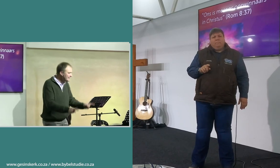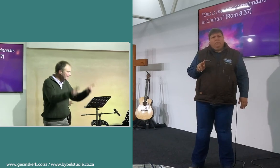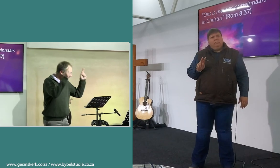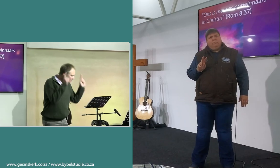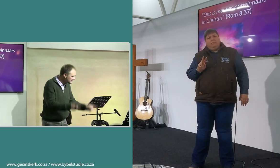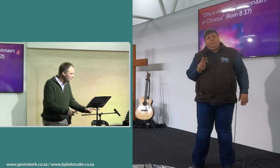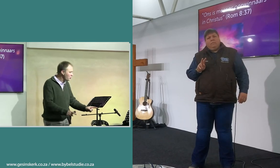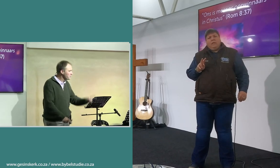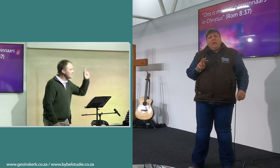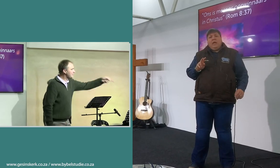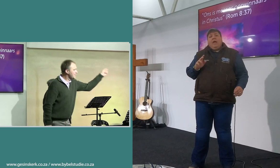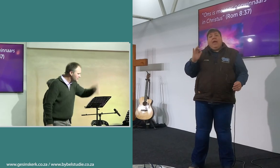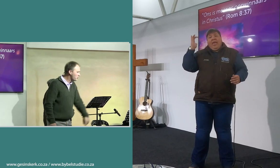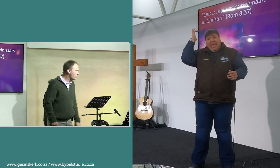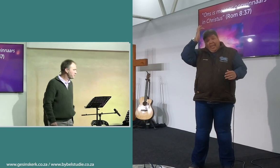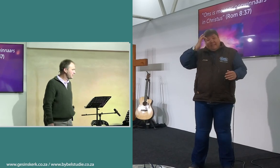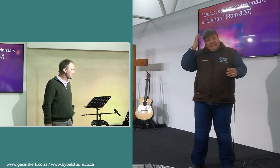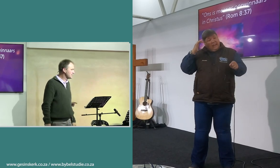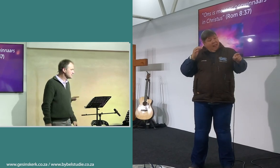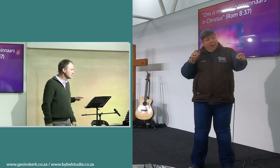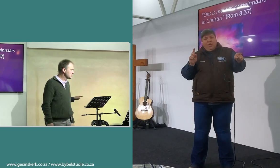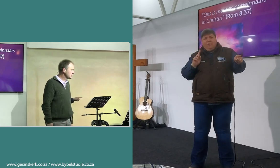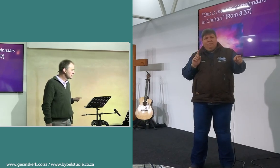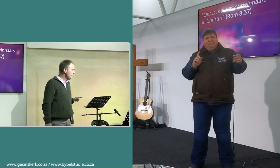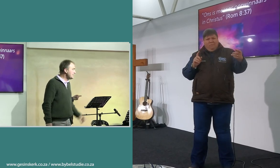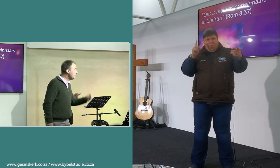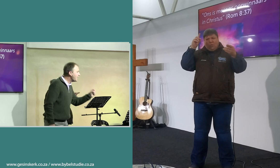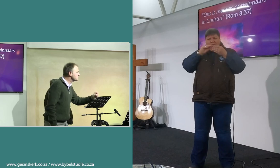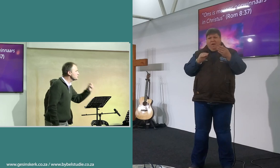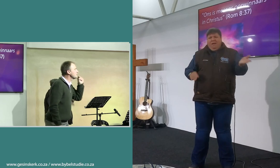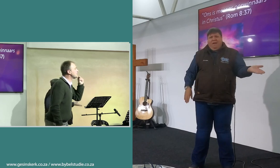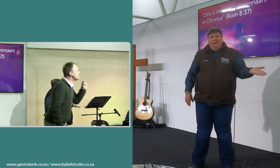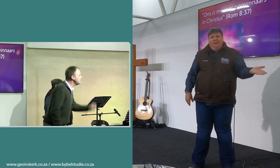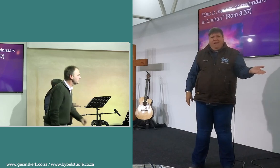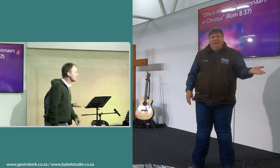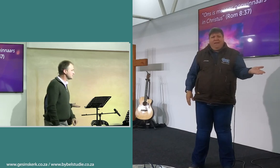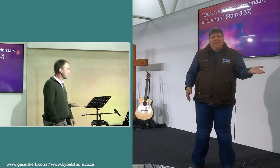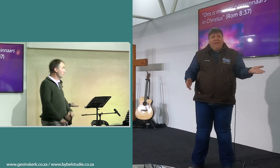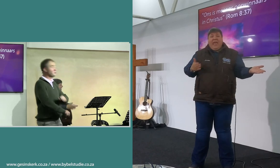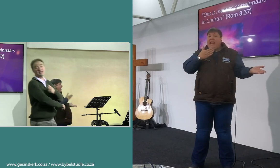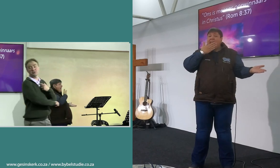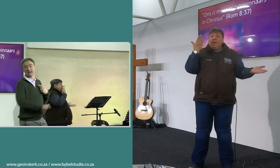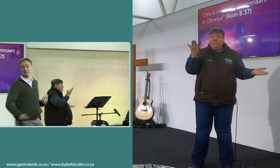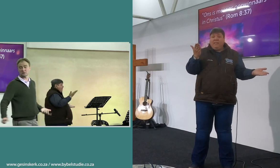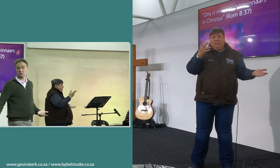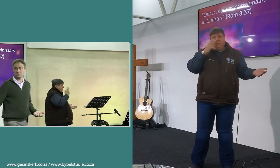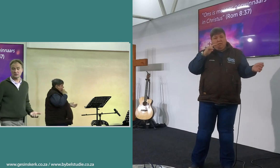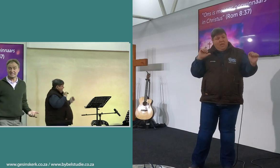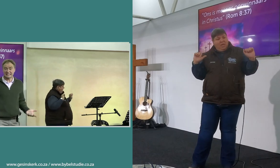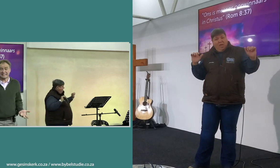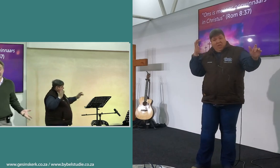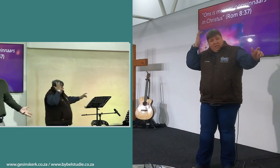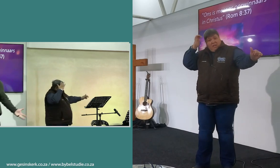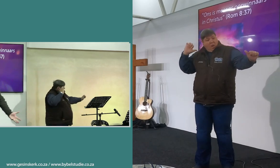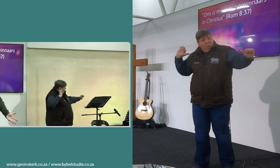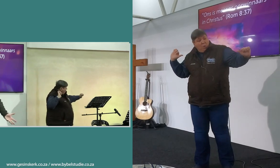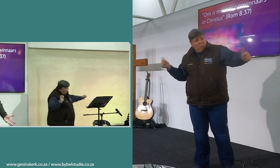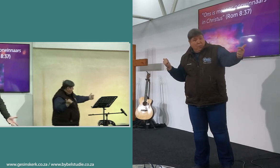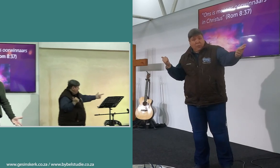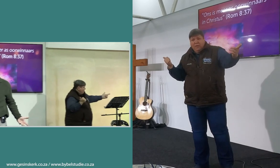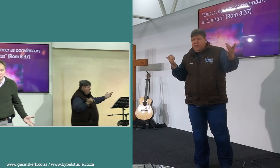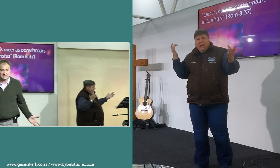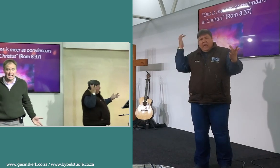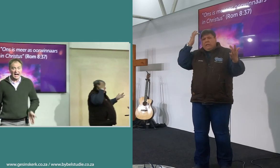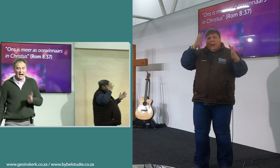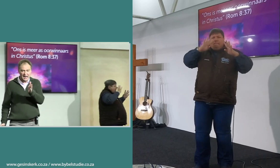is net Israel omdat die heren hulle gemaakt het wie jylle is jy so dat niemand kan sê oe kijk hoe grein is ons die herenheid het niks om oor